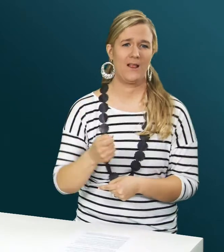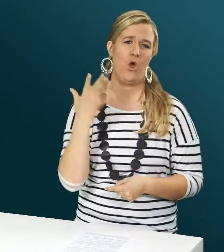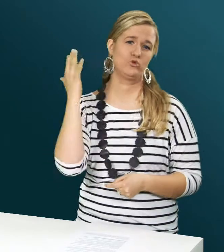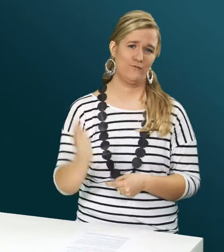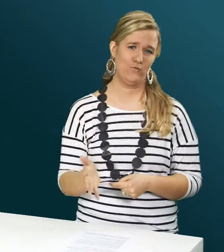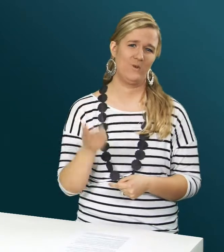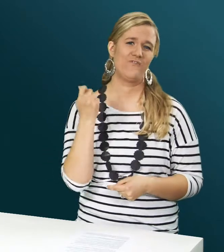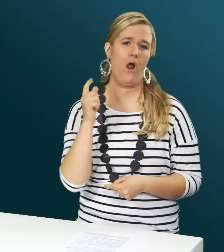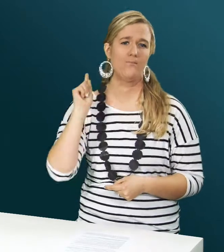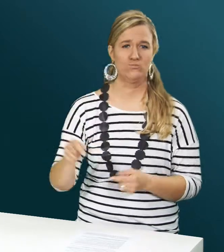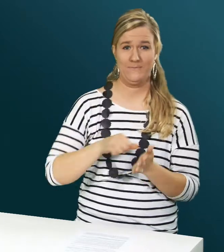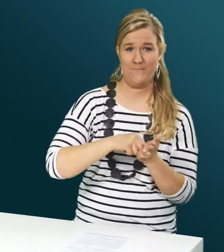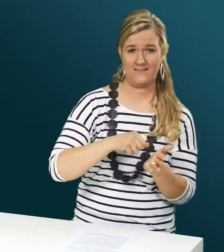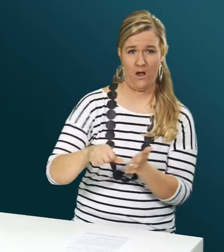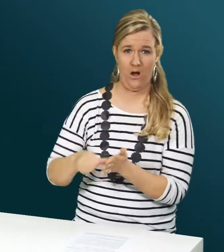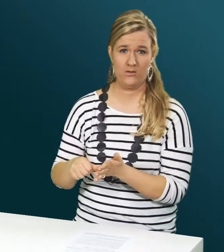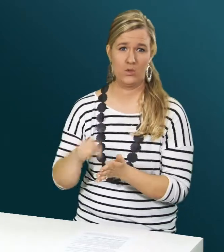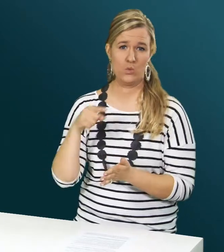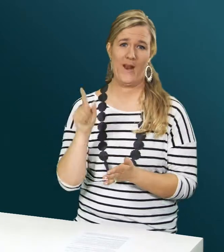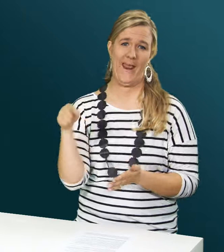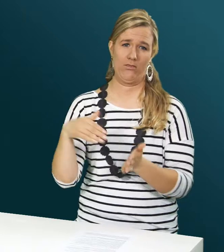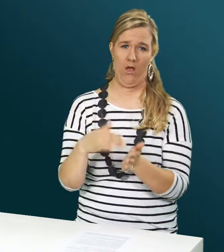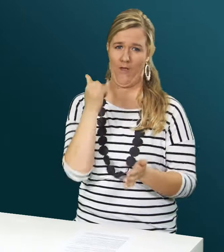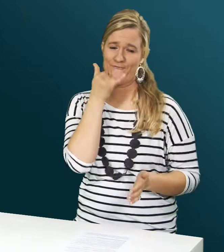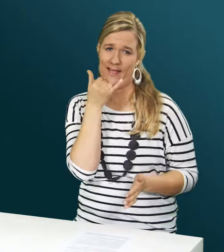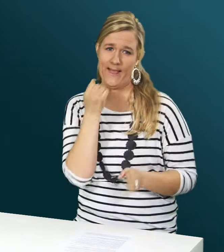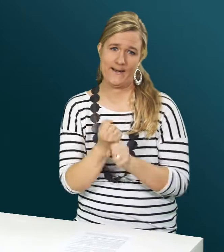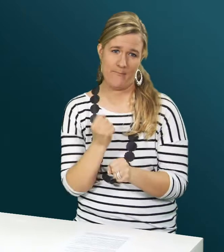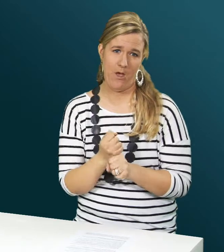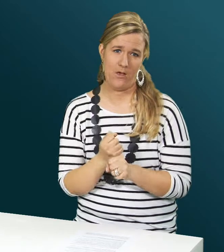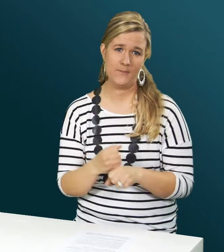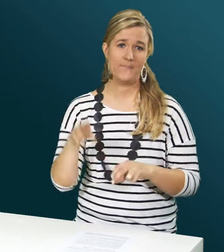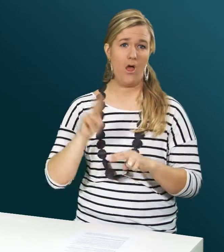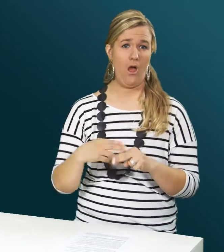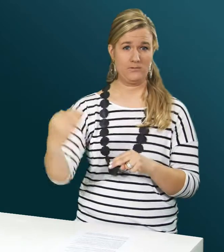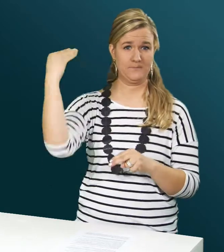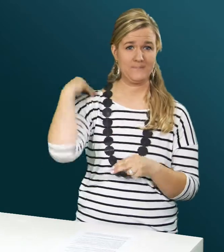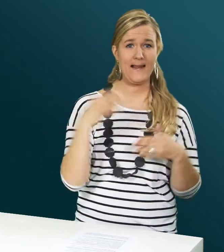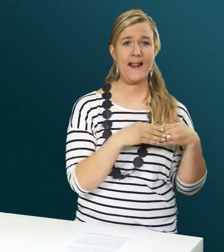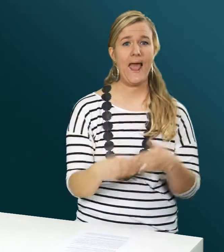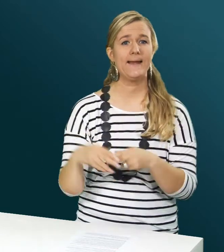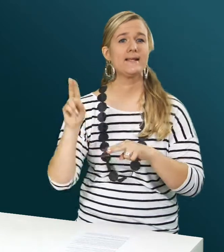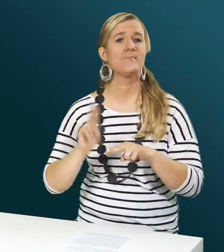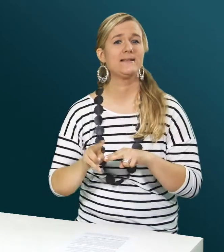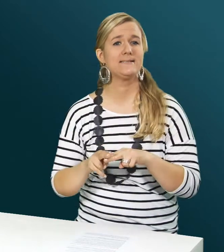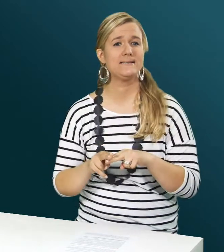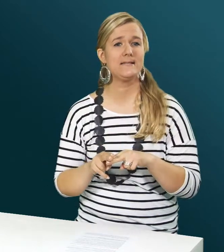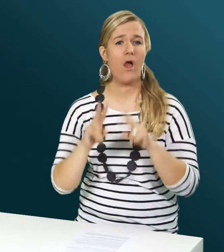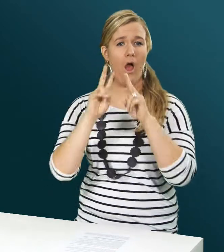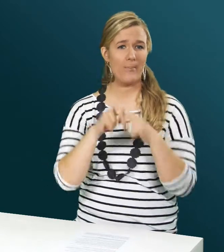von 2.500 Franken bezahlen, weil er einen Fehler machte. Der Mann leitet mittlerweile die medizinische